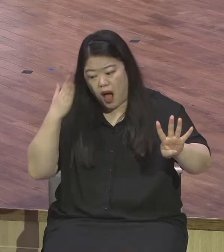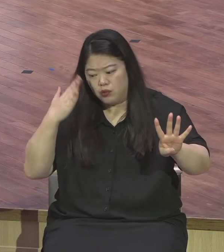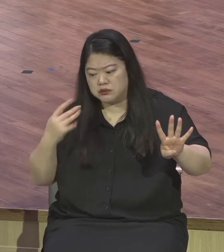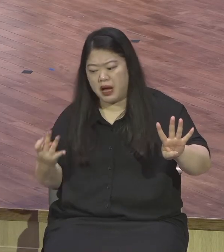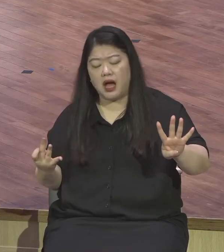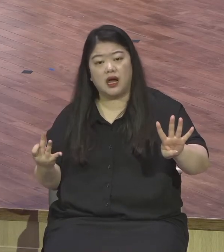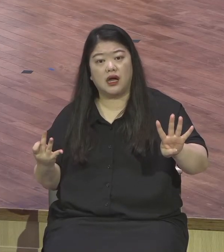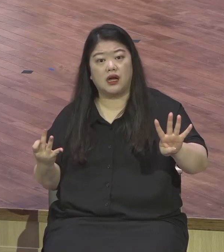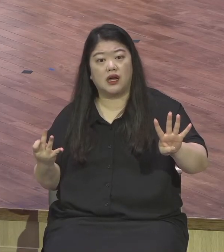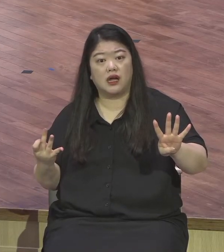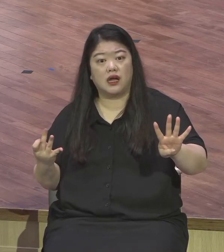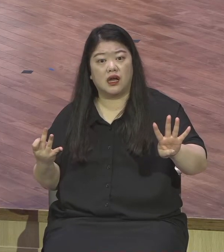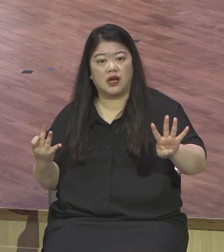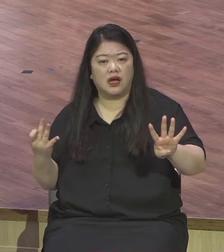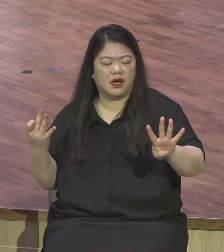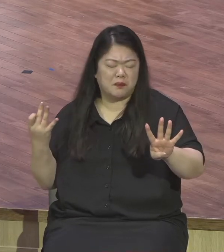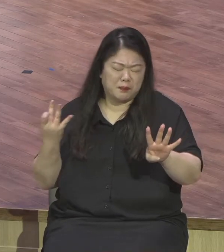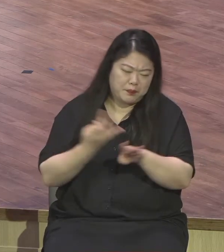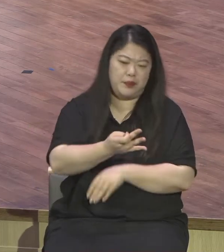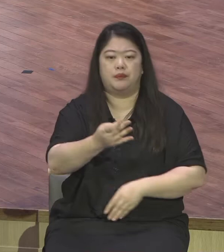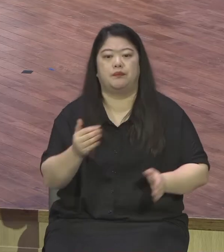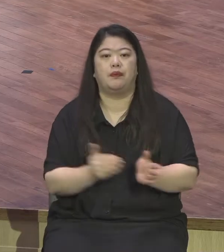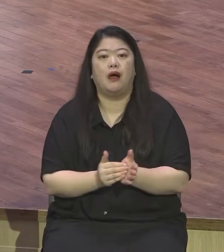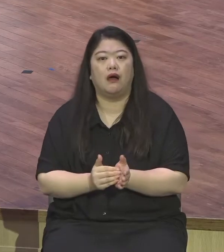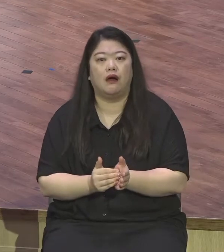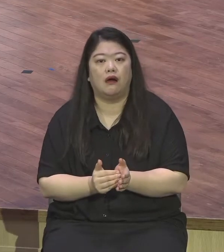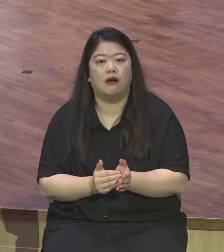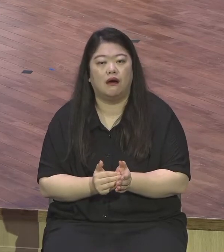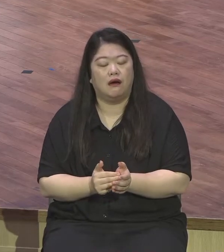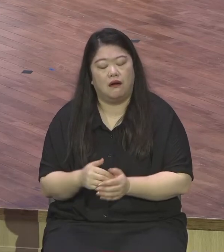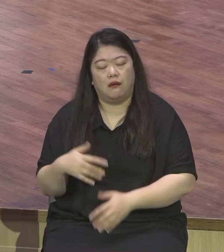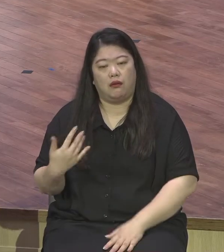세계 최고 공격수 김연경 이지만 메달을 딴 적이 없어요.